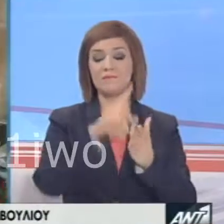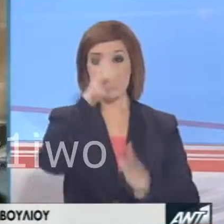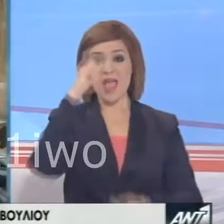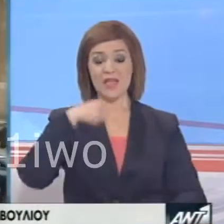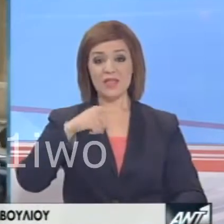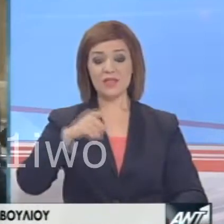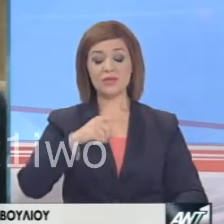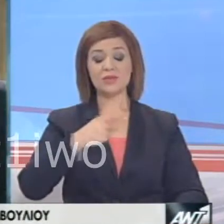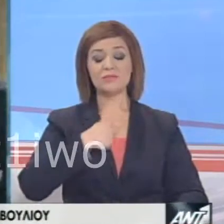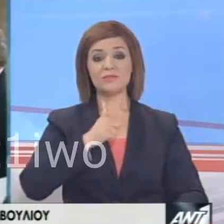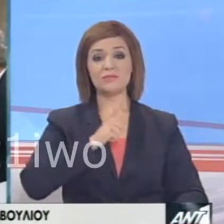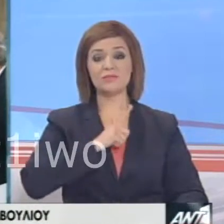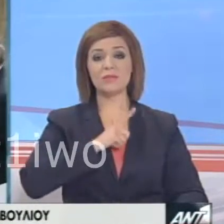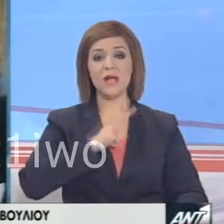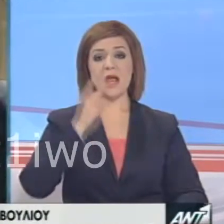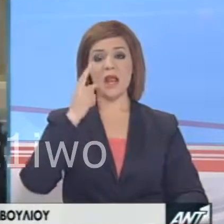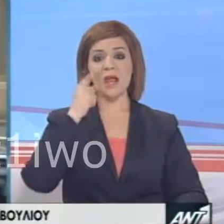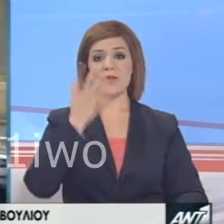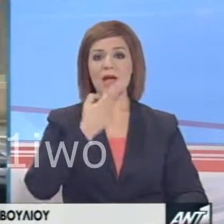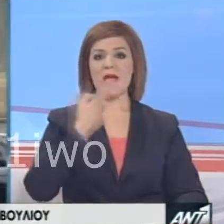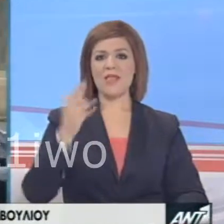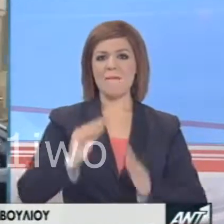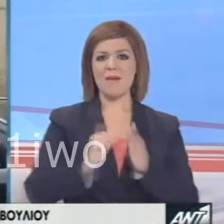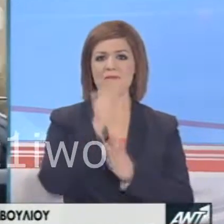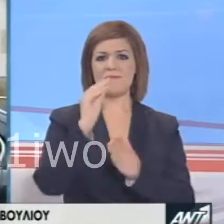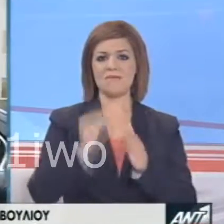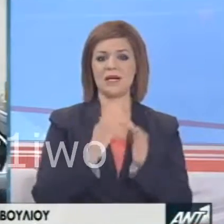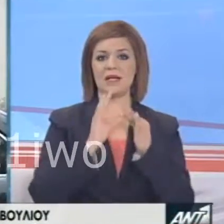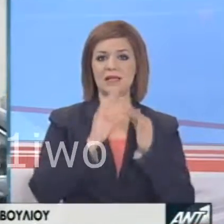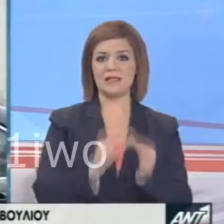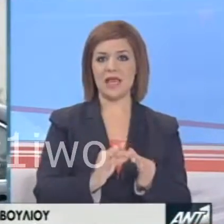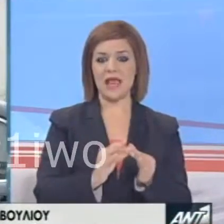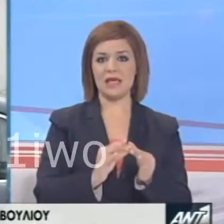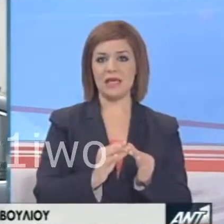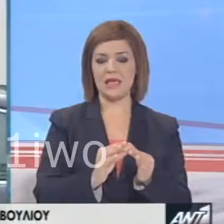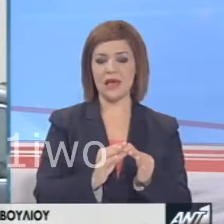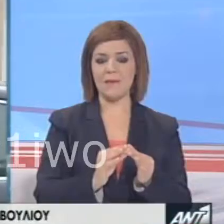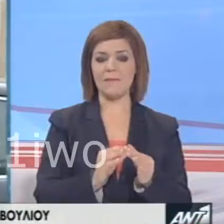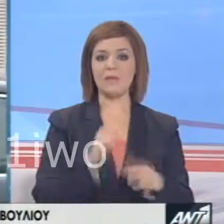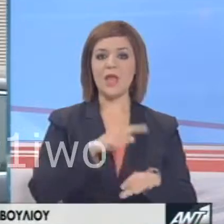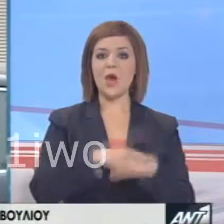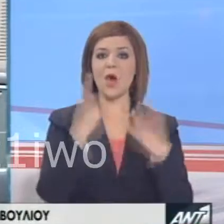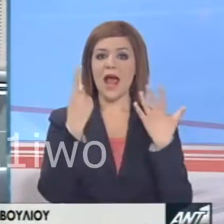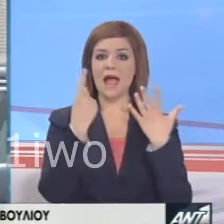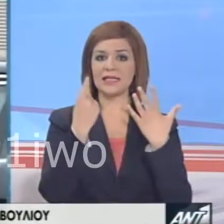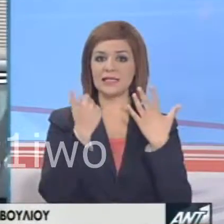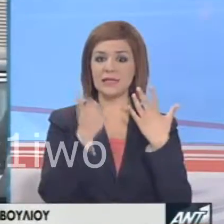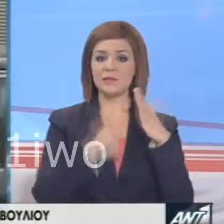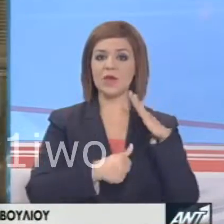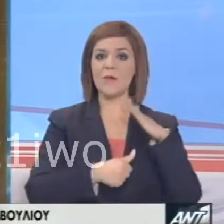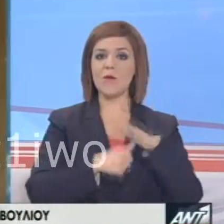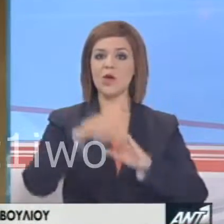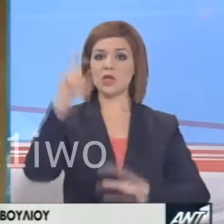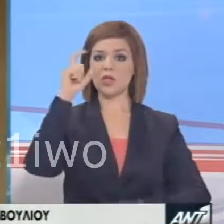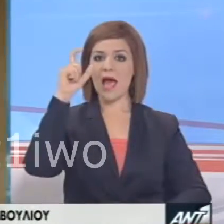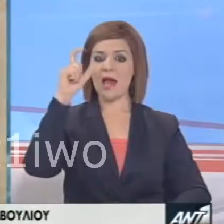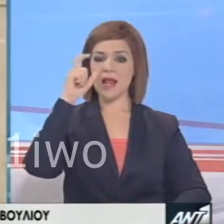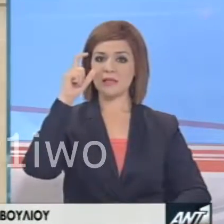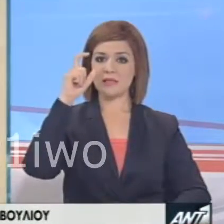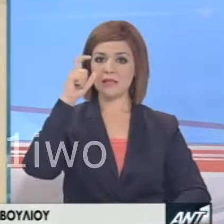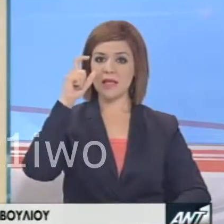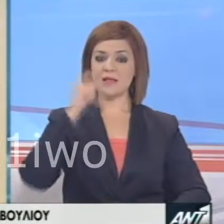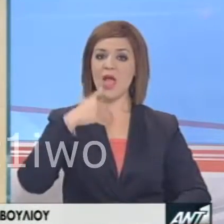επικρατούν σήμερα σε σύγκριση με τα δεδομένα του περασμένου Δεκεμβρίου. Στις 6 και 30 ο Πρόεδρος της Δημοκρατίας θα